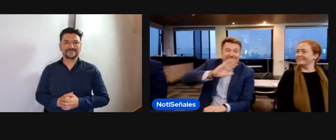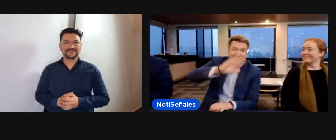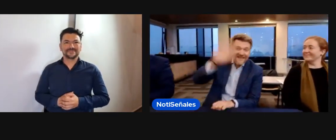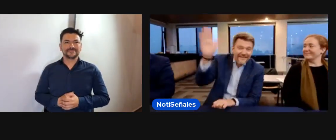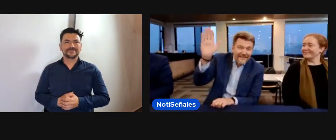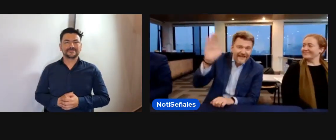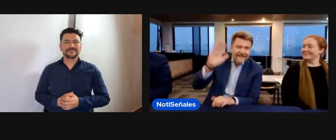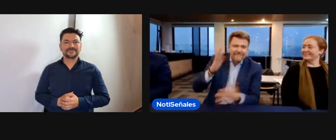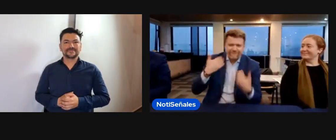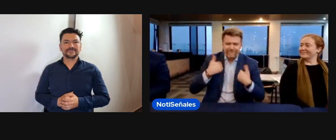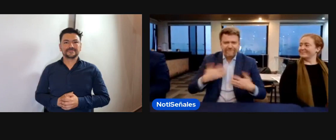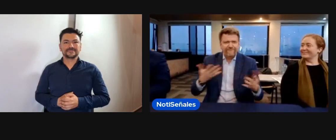Hola,